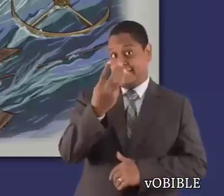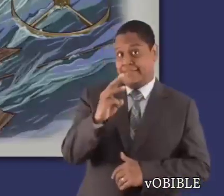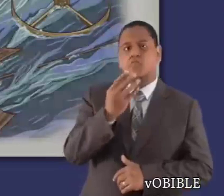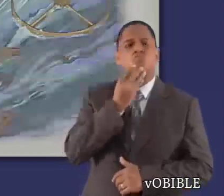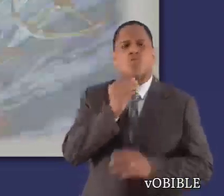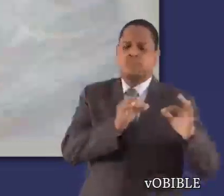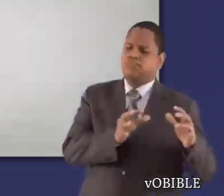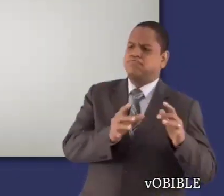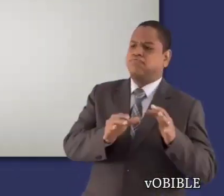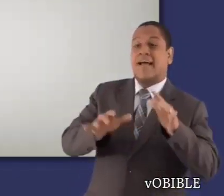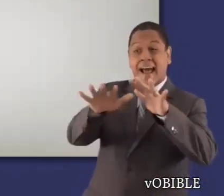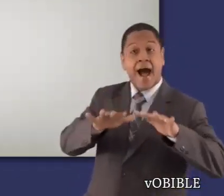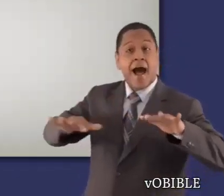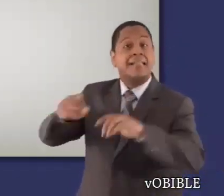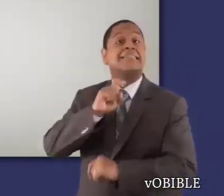incluido Satanás.